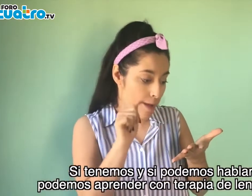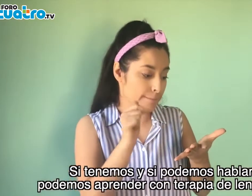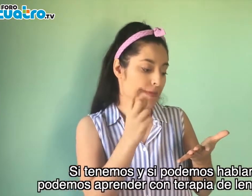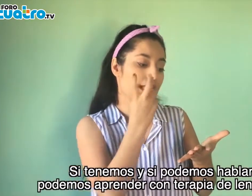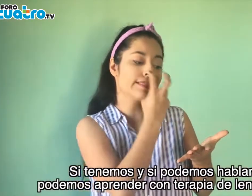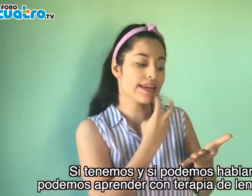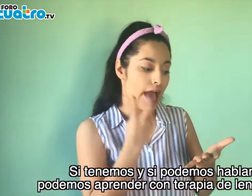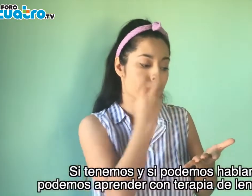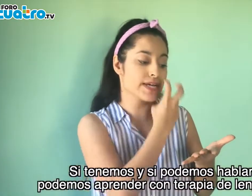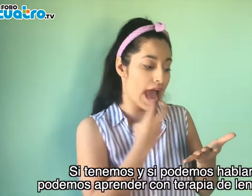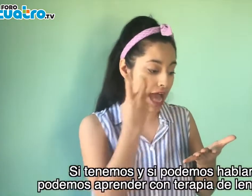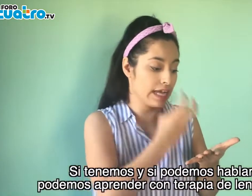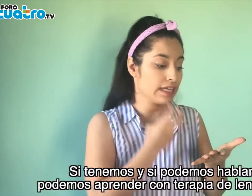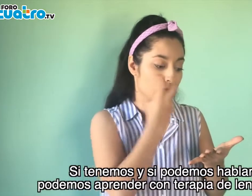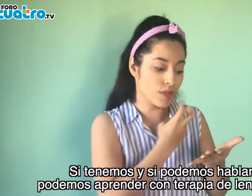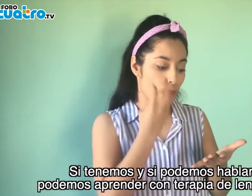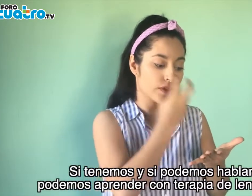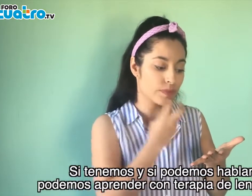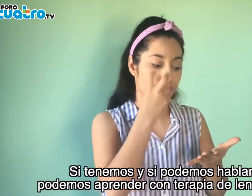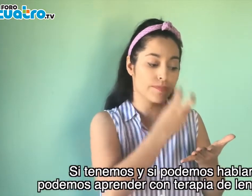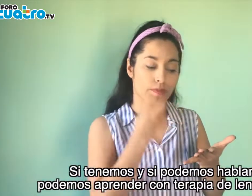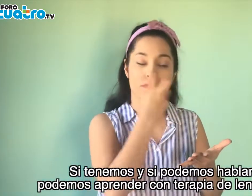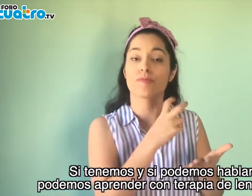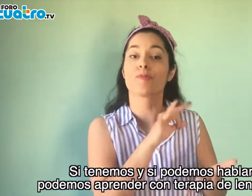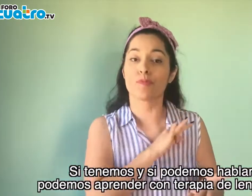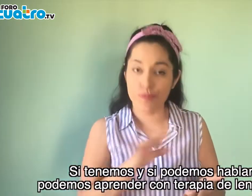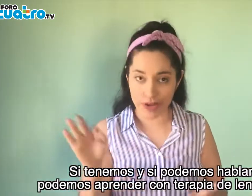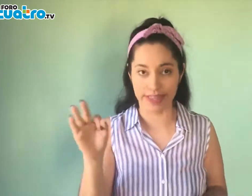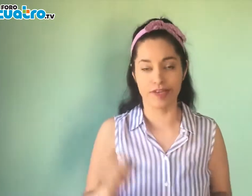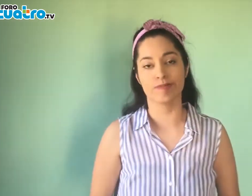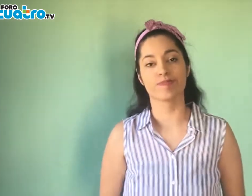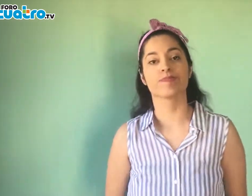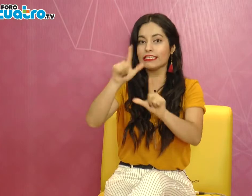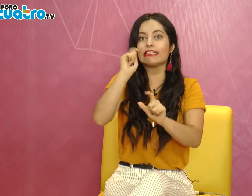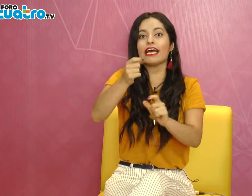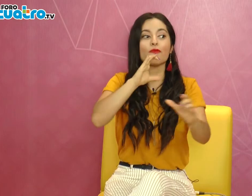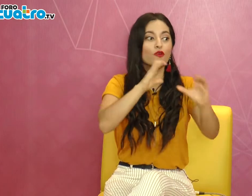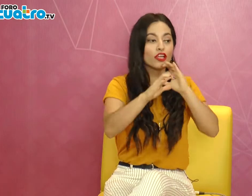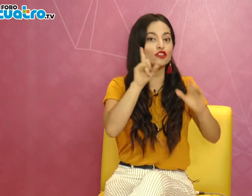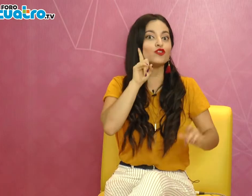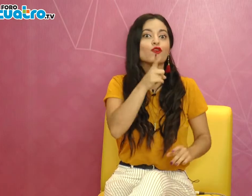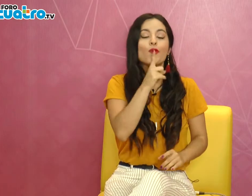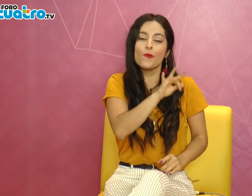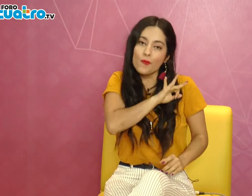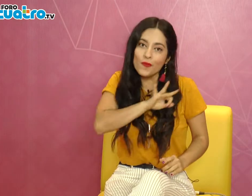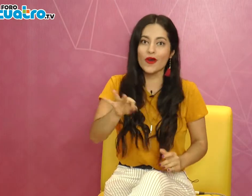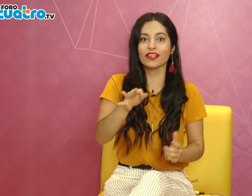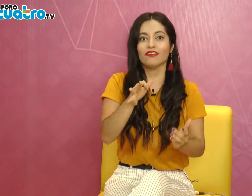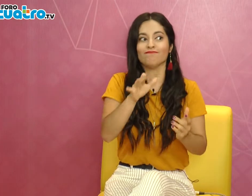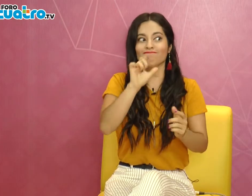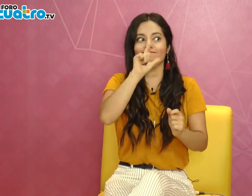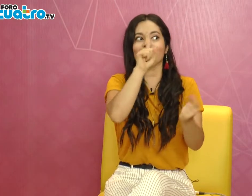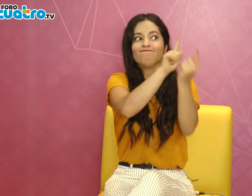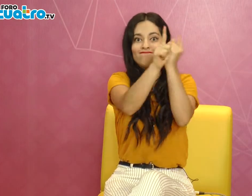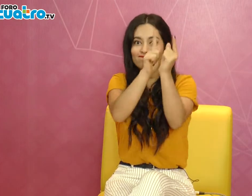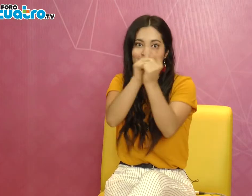preguntan, tú eres la de los videos, tú haces los videos de YouTube. Y me dicen algunas personas también oyentes que están aprendiendo, gracias por